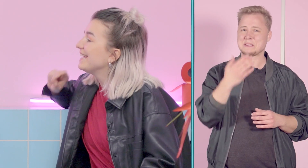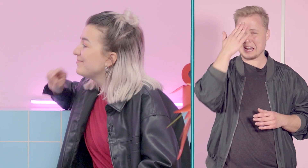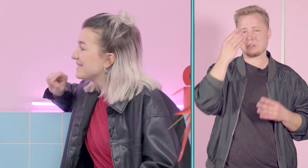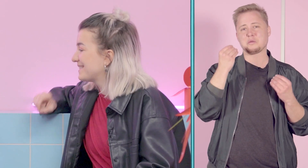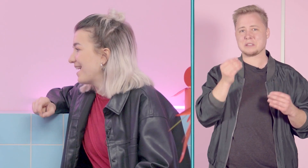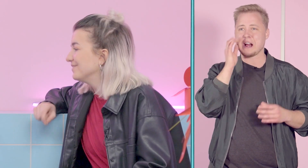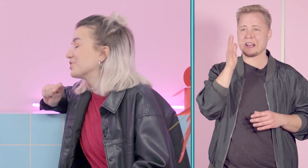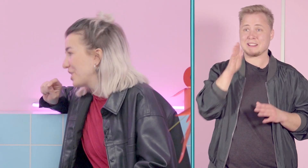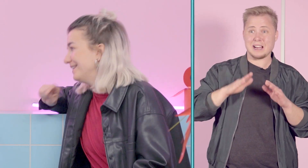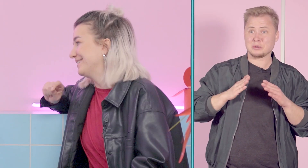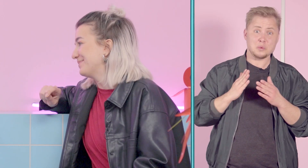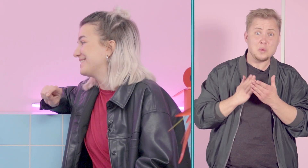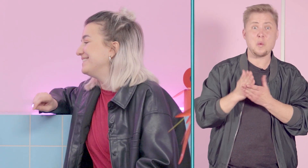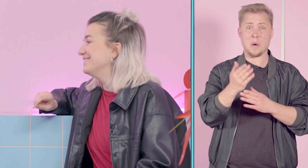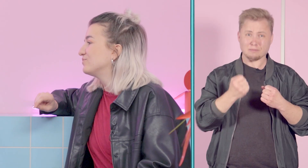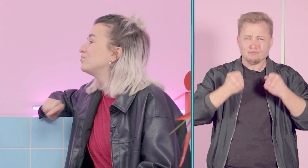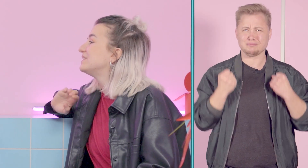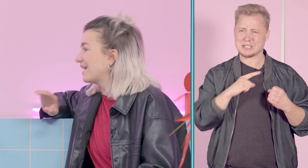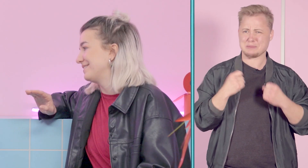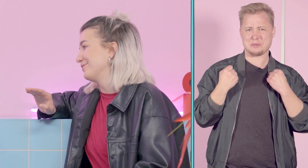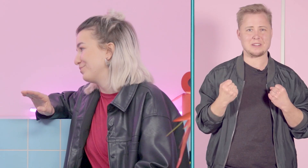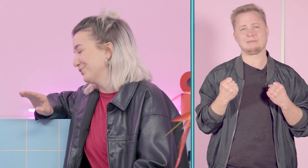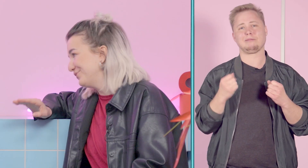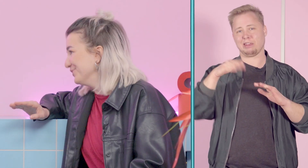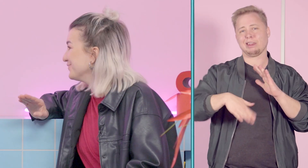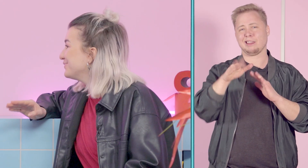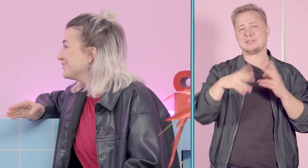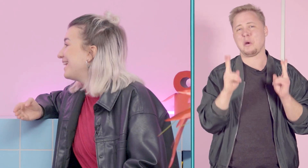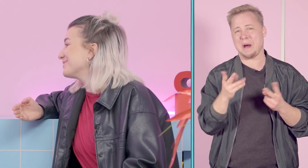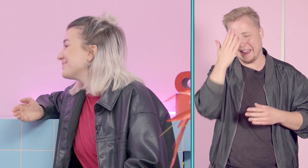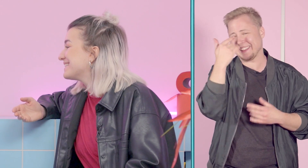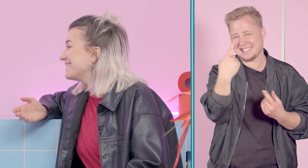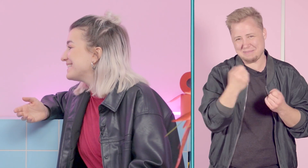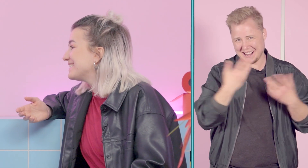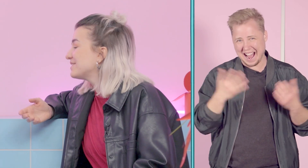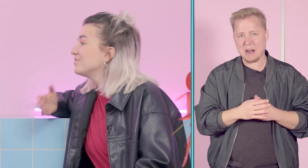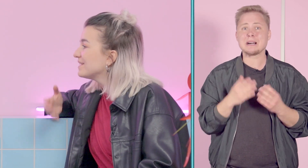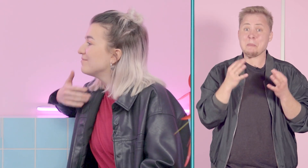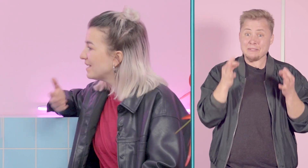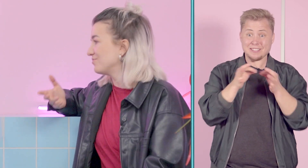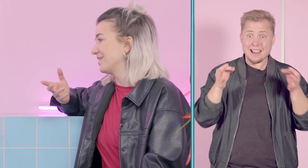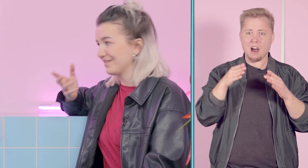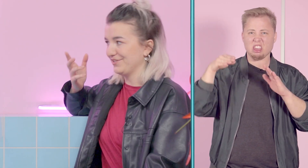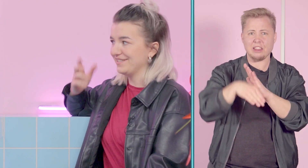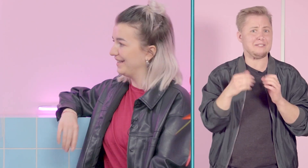Gibt es Tage, wahrscheinlich gibt es die, wo du dich gar nicht selbstbewusst fühlst, so wie du gerade so ein bisschen erzählt hast. Und was machst du dann an solchen Tagen?